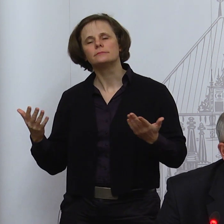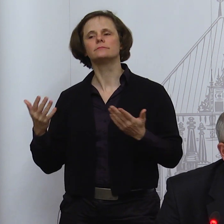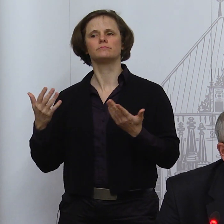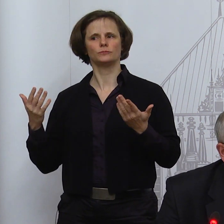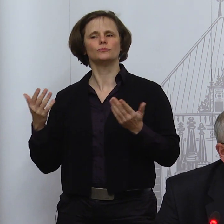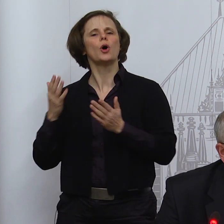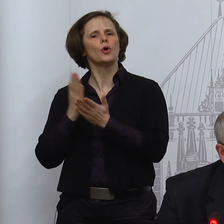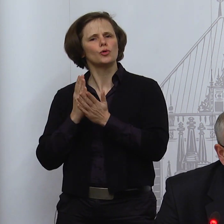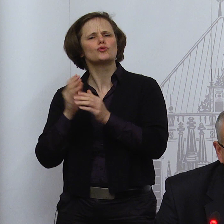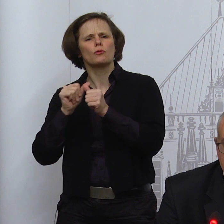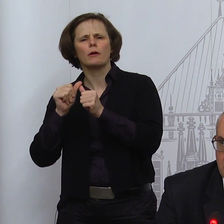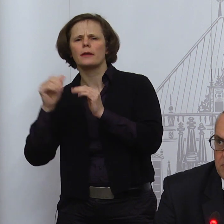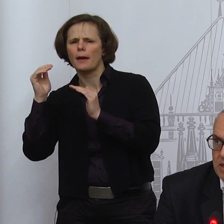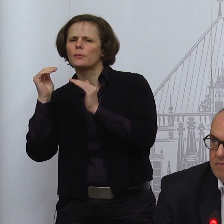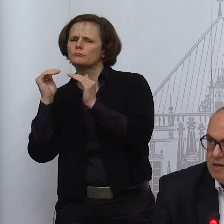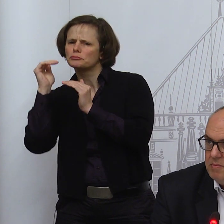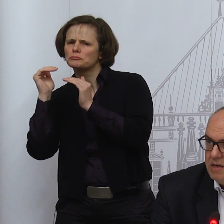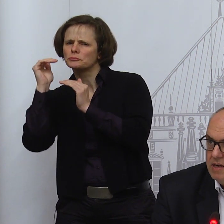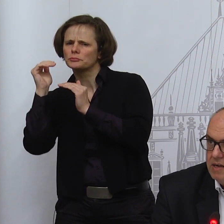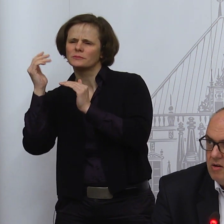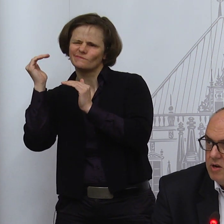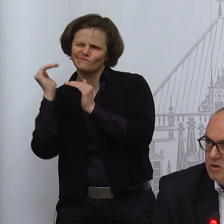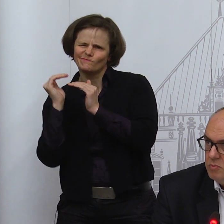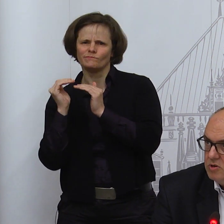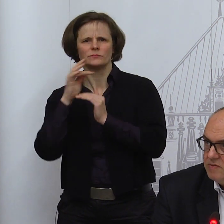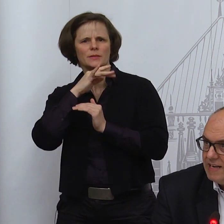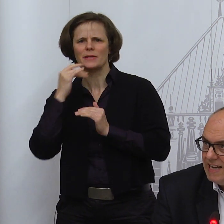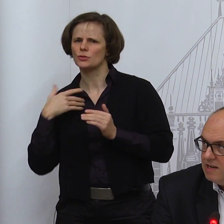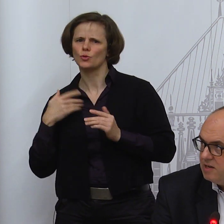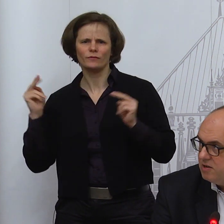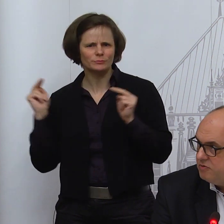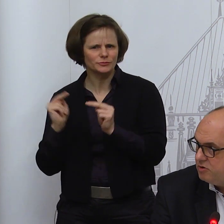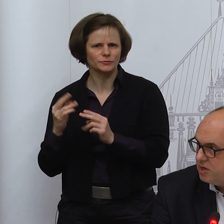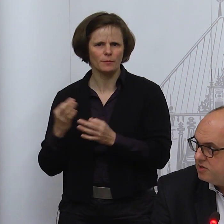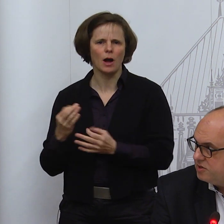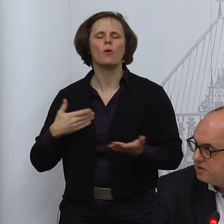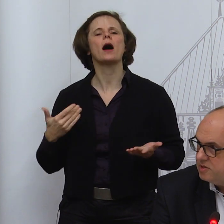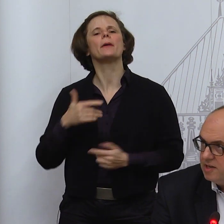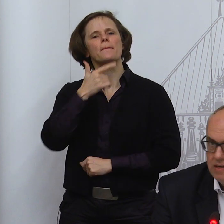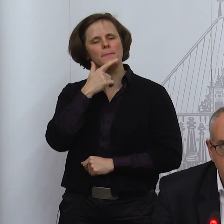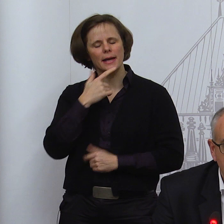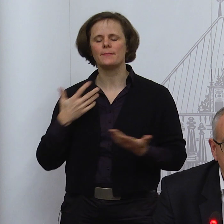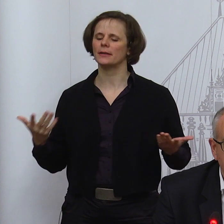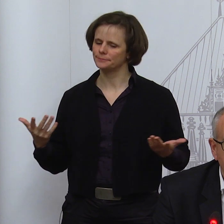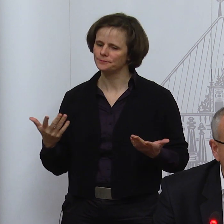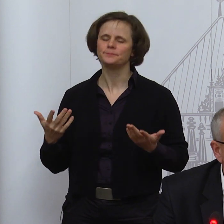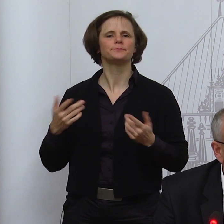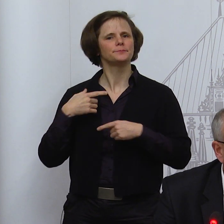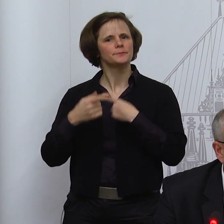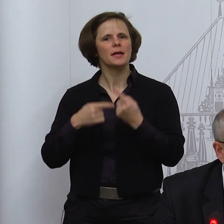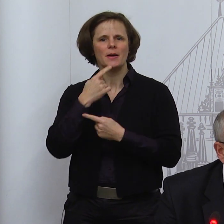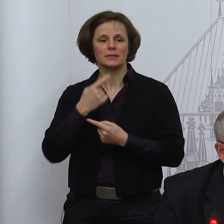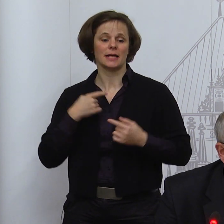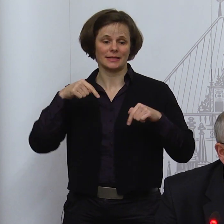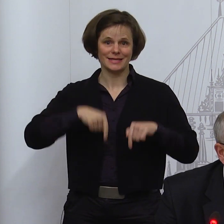bis diese Marke erreicht wird, aber Bremen war immer ein Anhänger auch an des bundesweit einheitlichen Vorgehens. In Zeiten, als unsere Inzidenzen